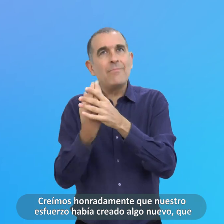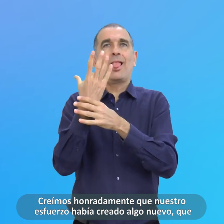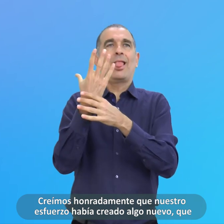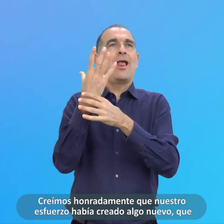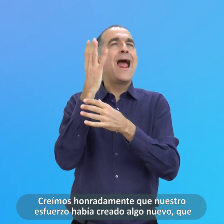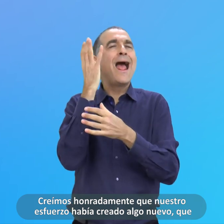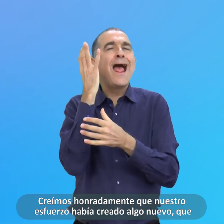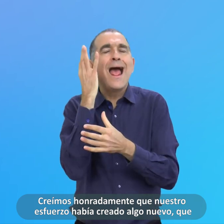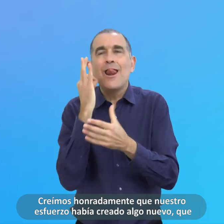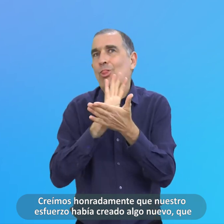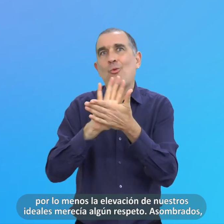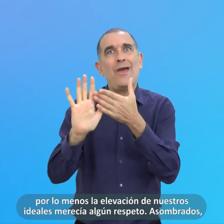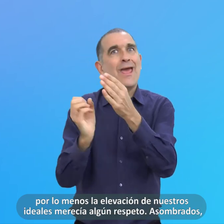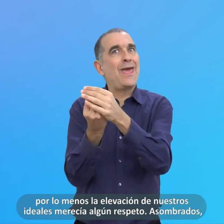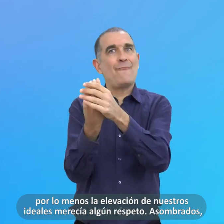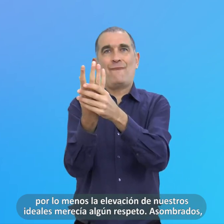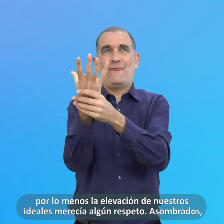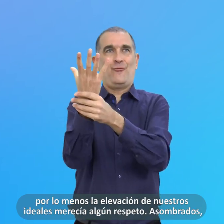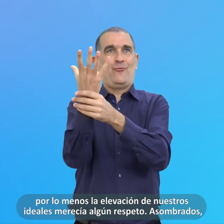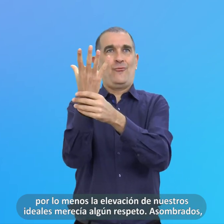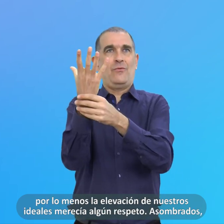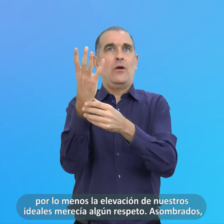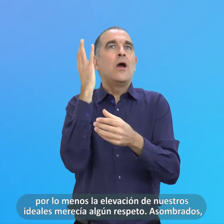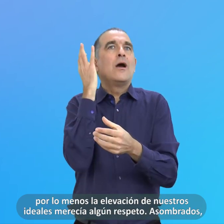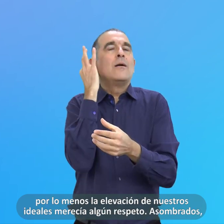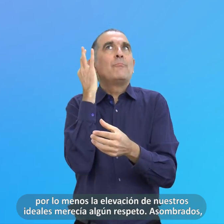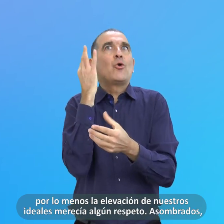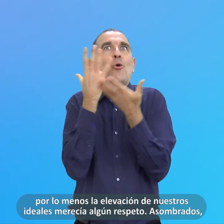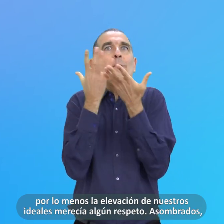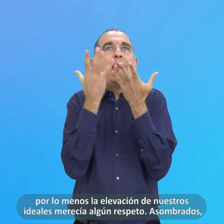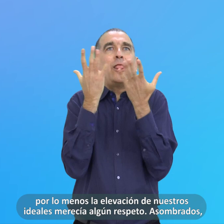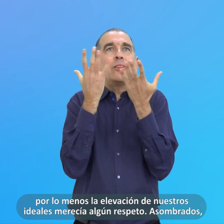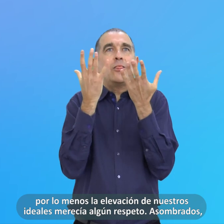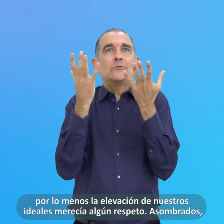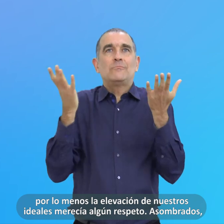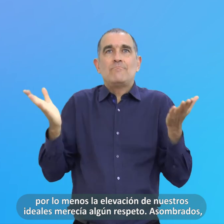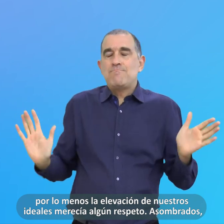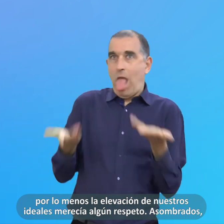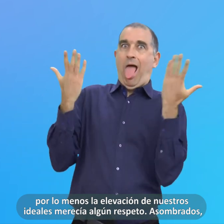Nuevo Que Por Lo Menos La Elevación De Nuestros Ideales